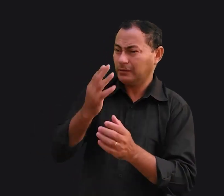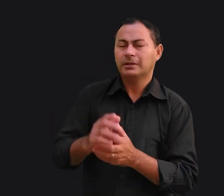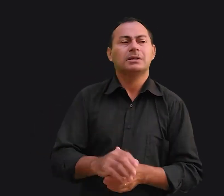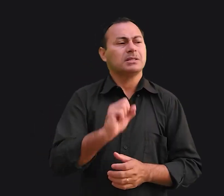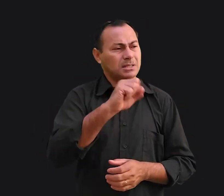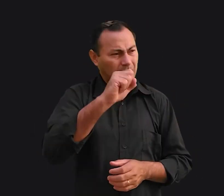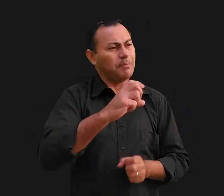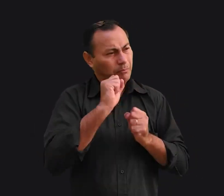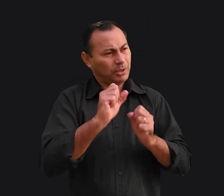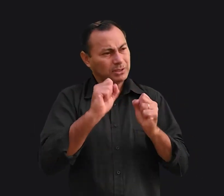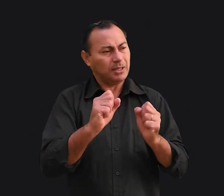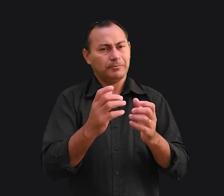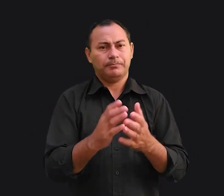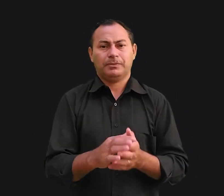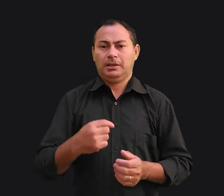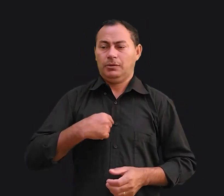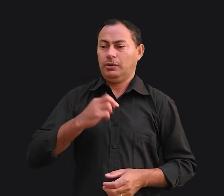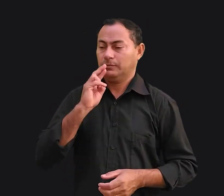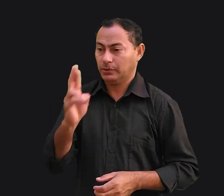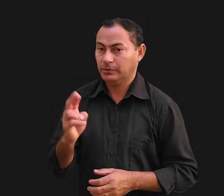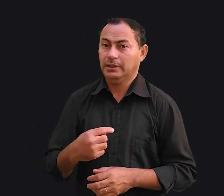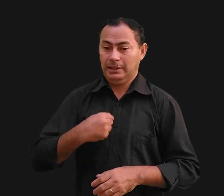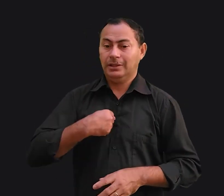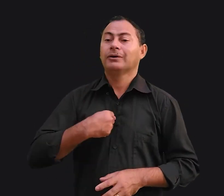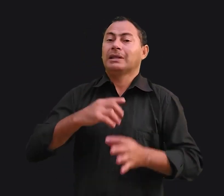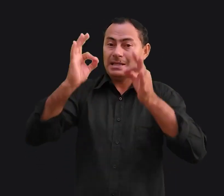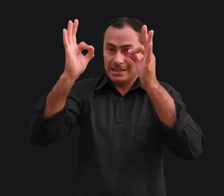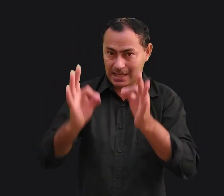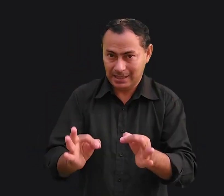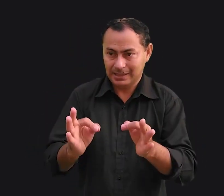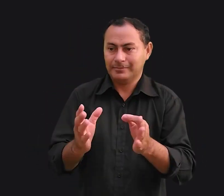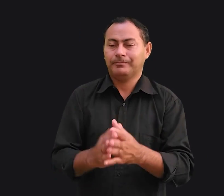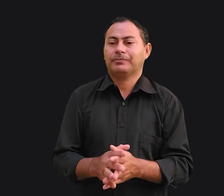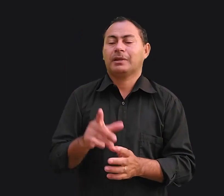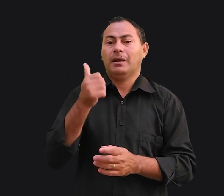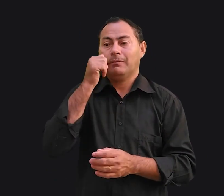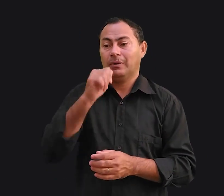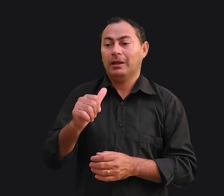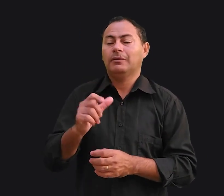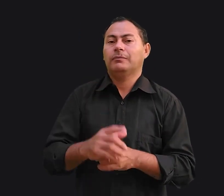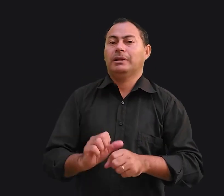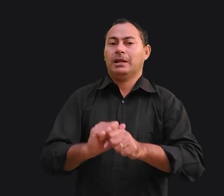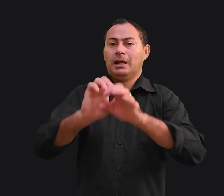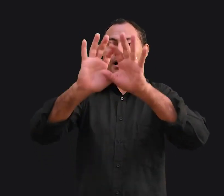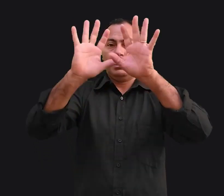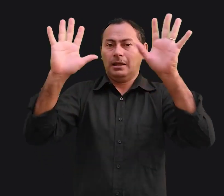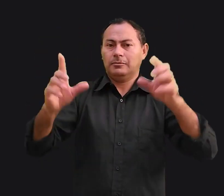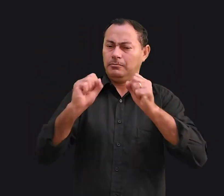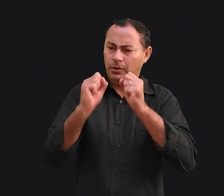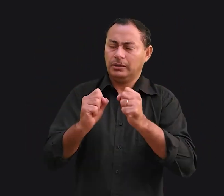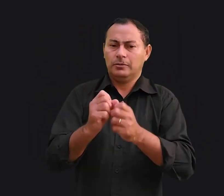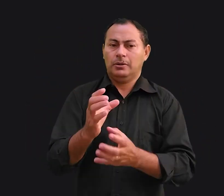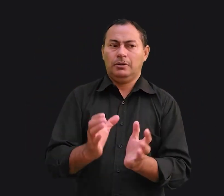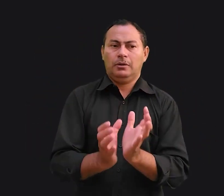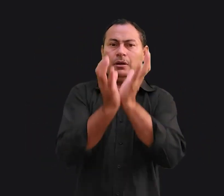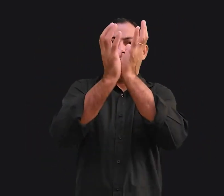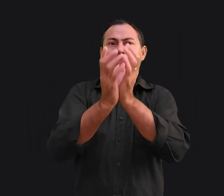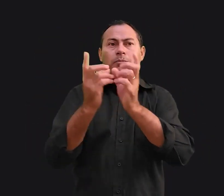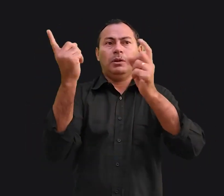é, pode ser. Eu respondi, eu tenho certeza. Ela foi muito clara. Pode ser um troféu voando pelos